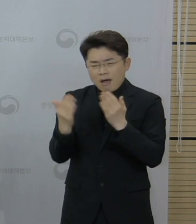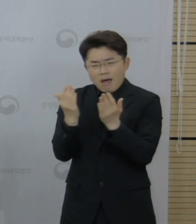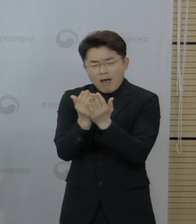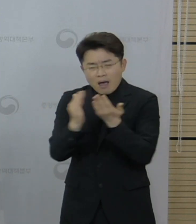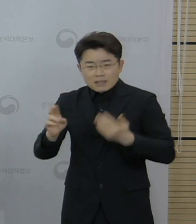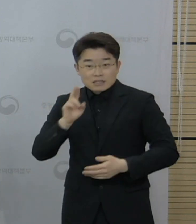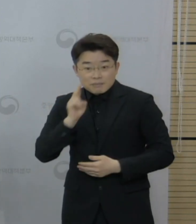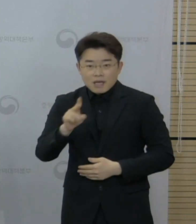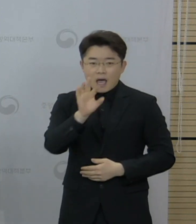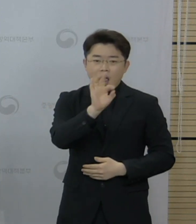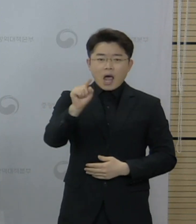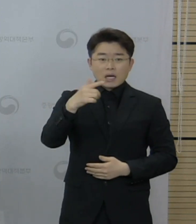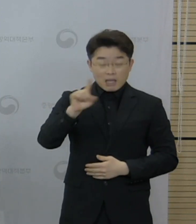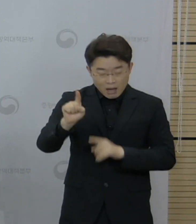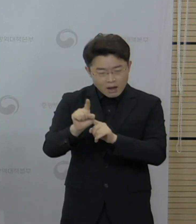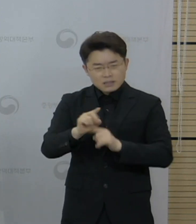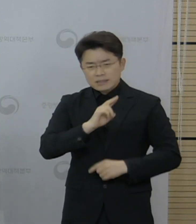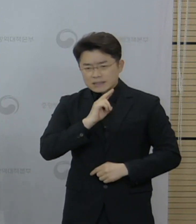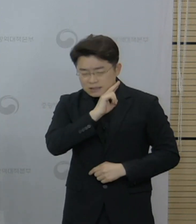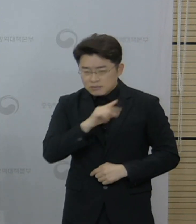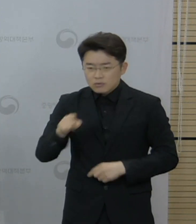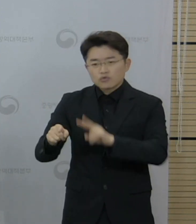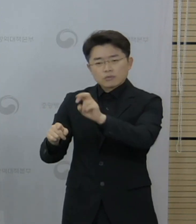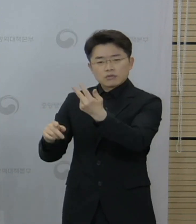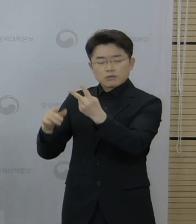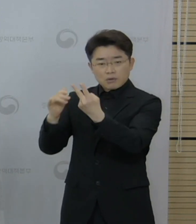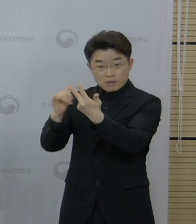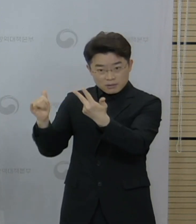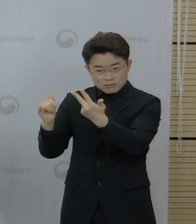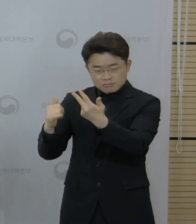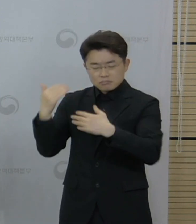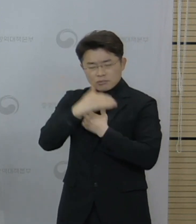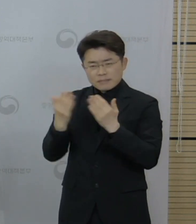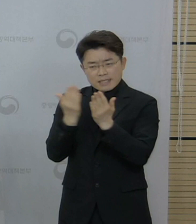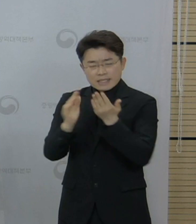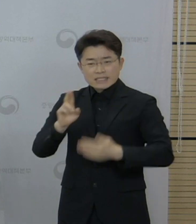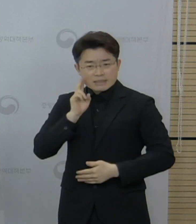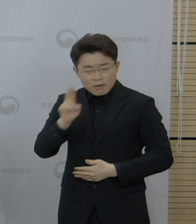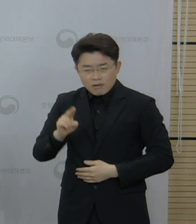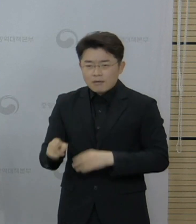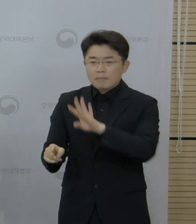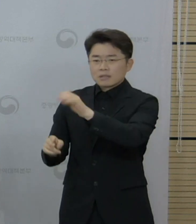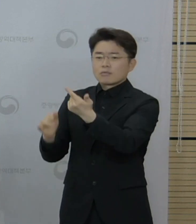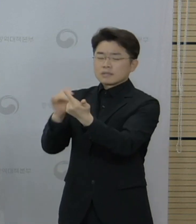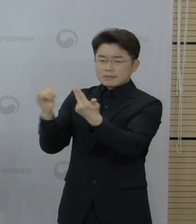26건의 중증 의심 사례, 47건의 사망 사례가 신고되었습니다.